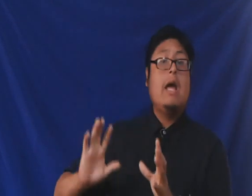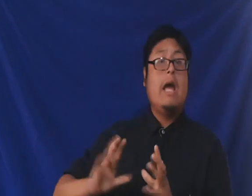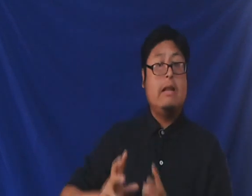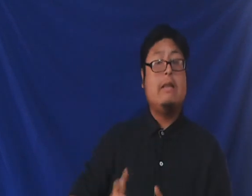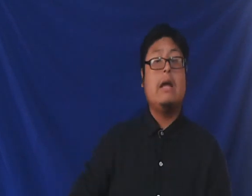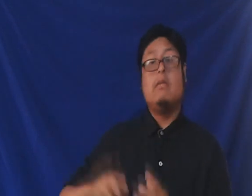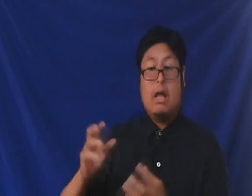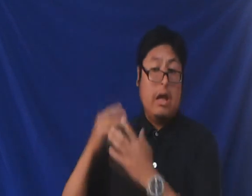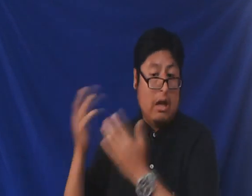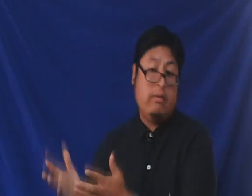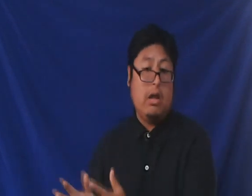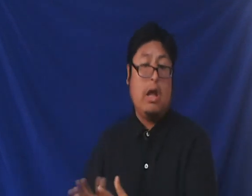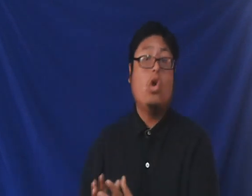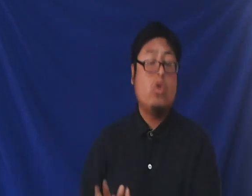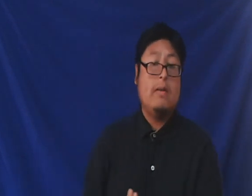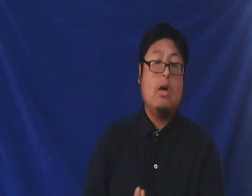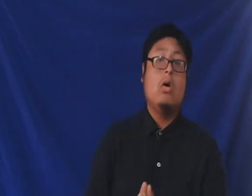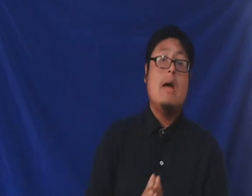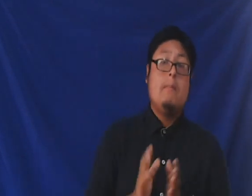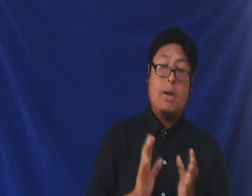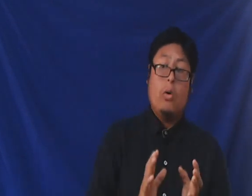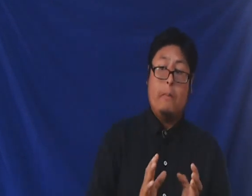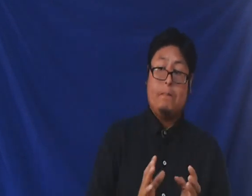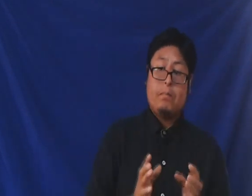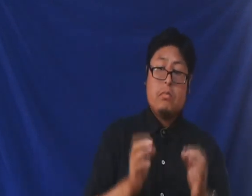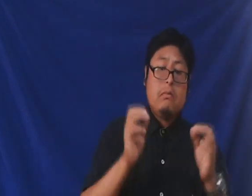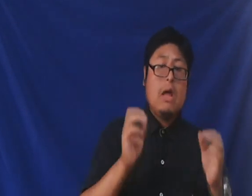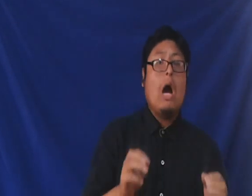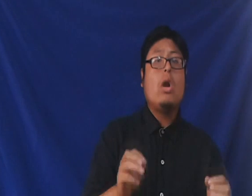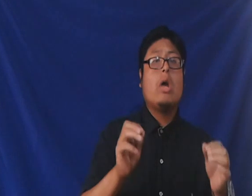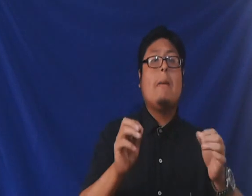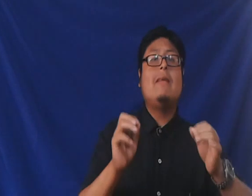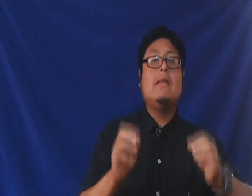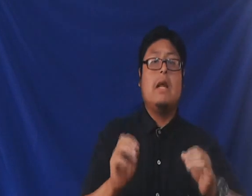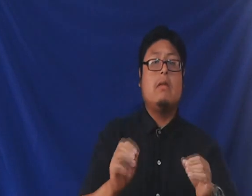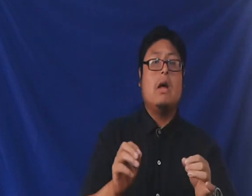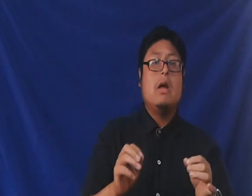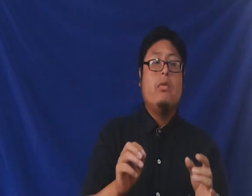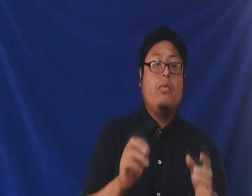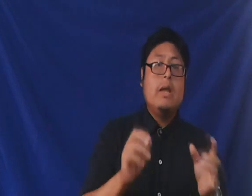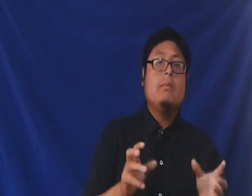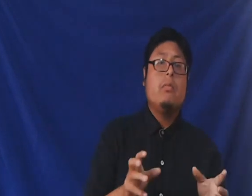en detalles en el en otro video pero ahora lo que más interesa fue Nimrod